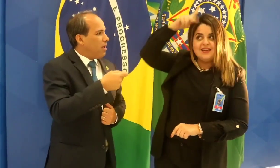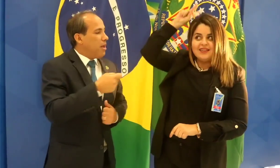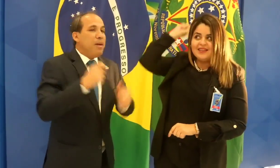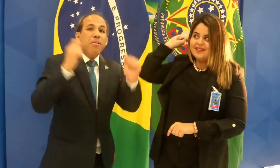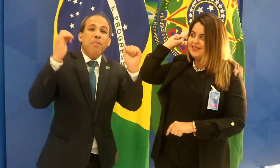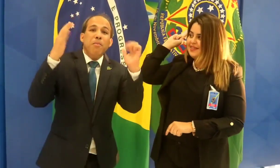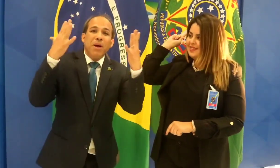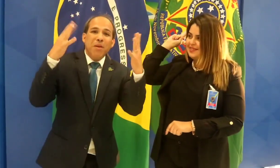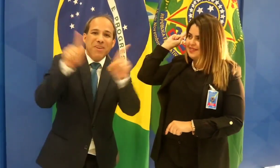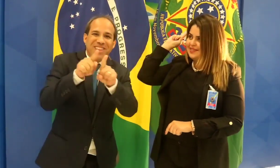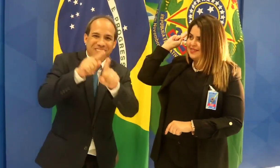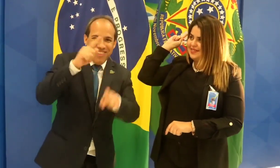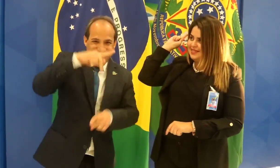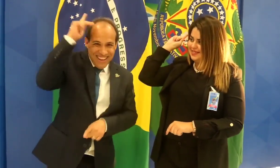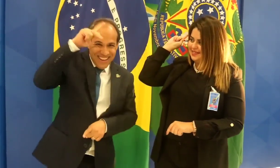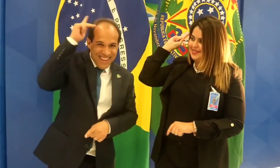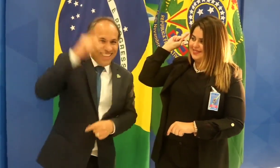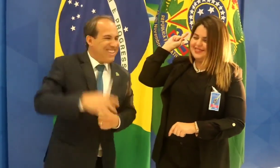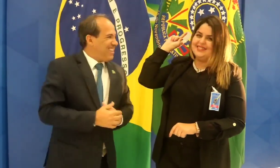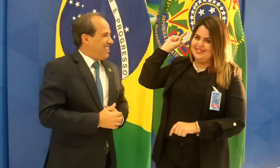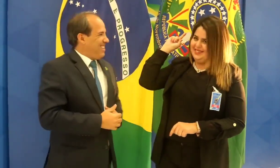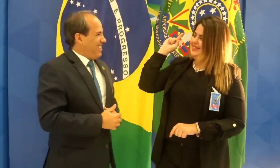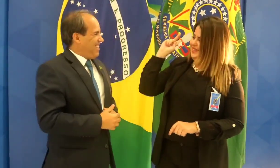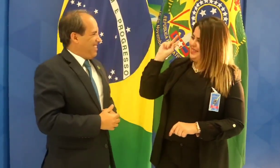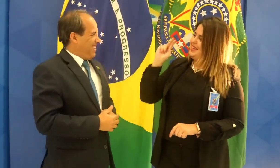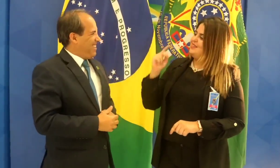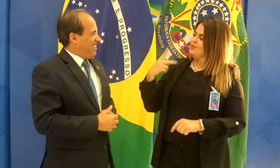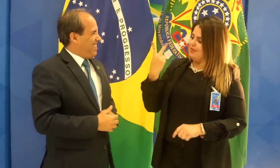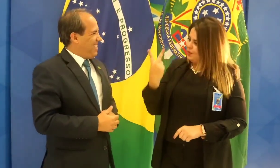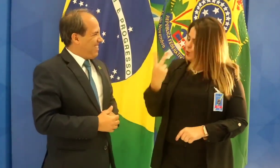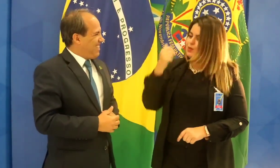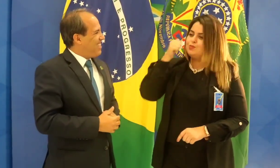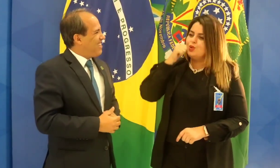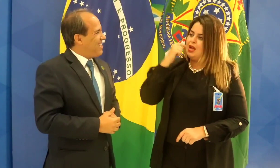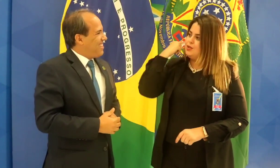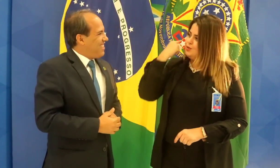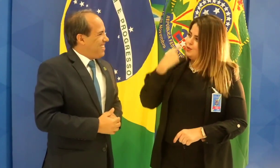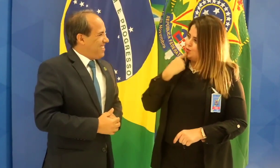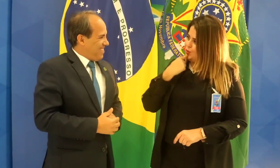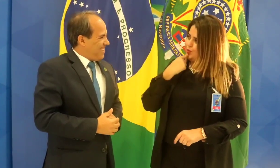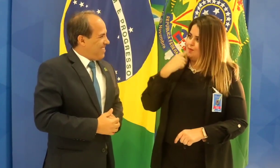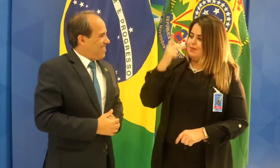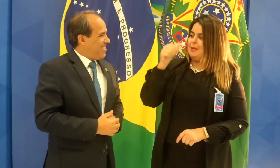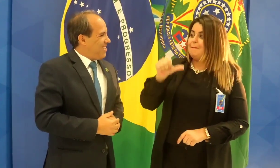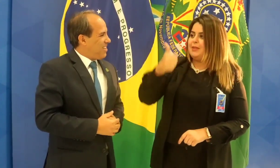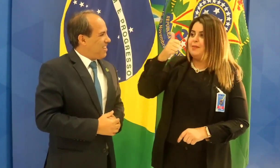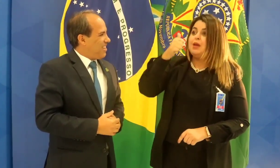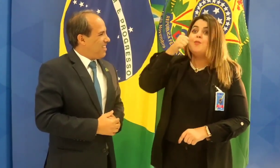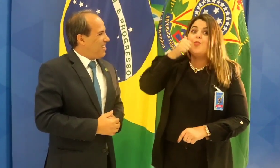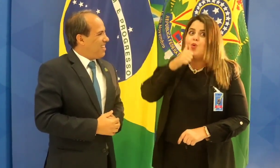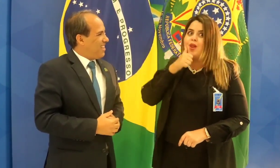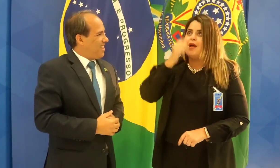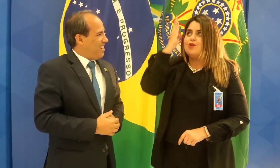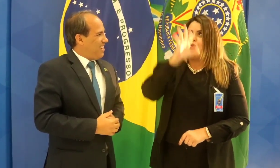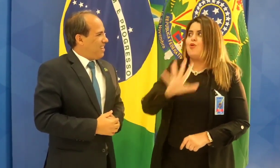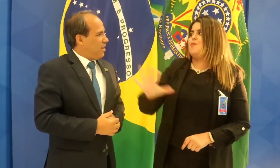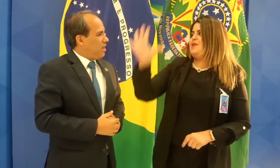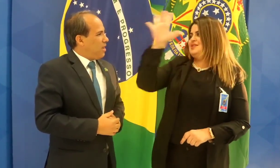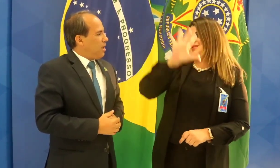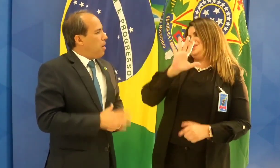qual o sinal dela? Parabéns você também, Ana Kelly São duas mulheres surdas, né,